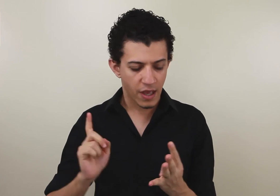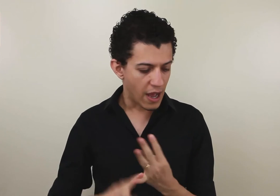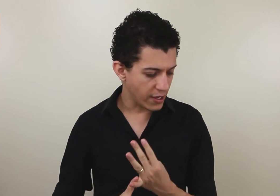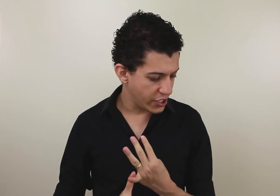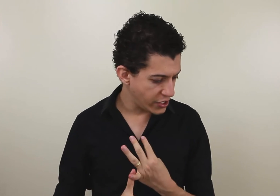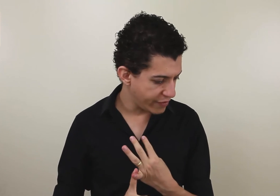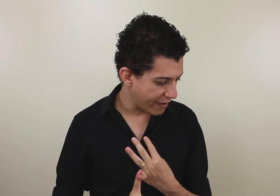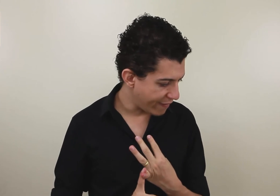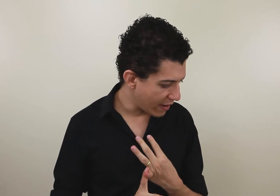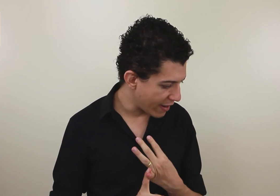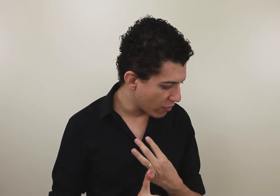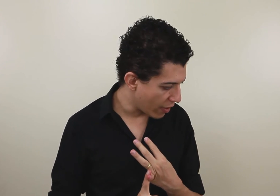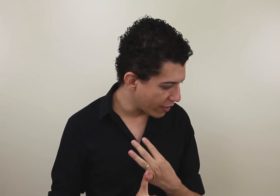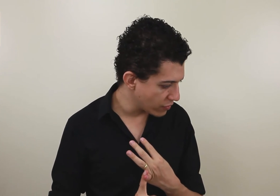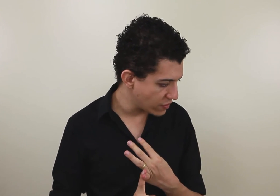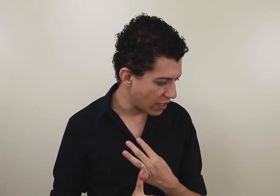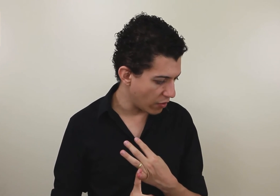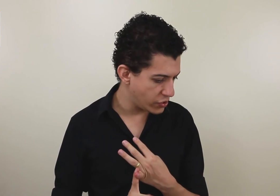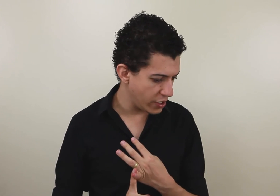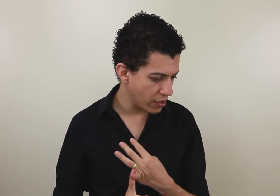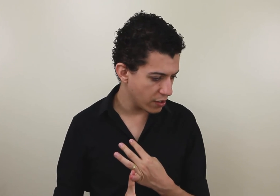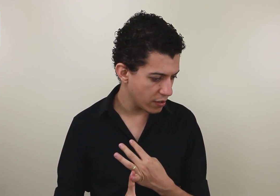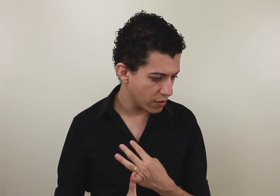A gente vai falar agora do sinal de...